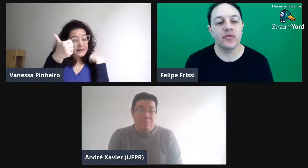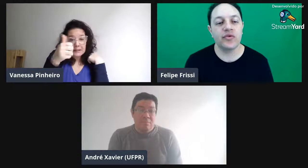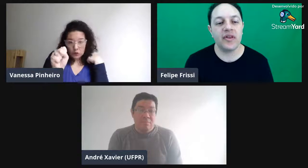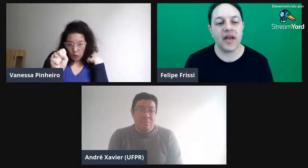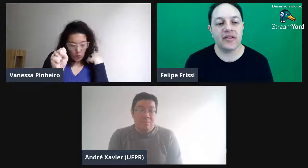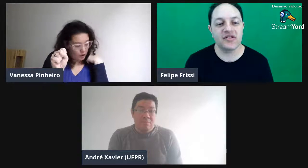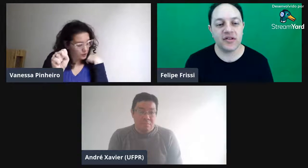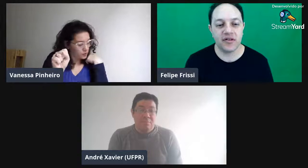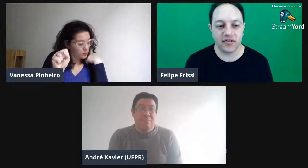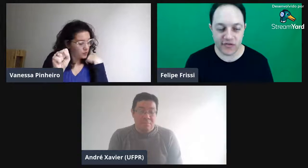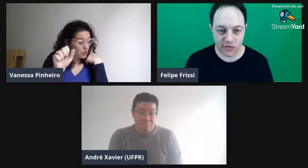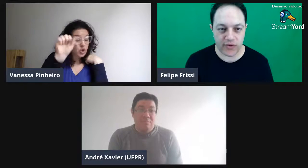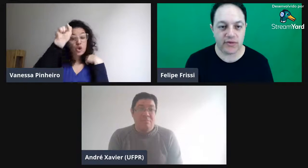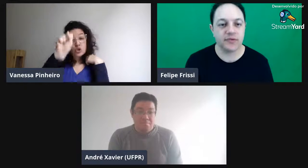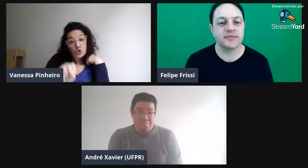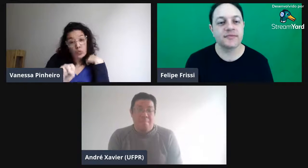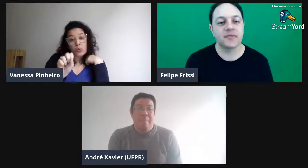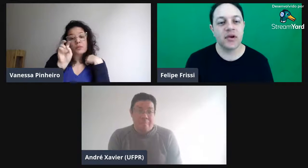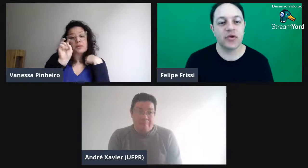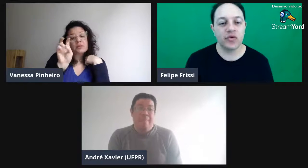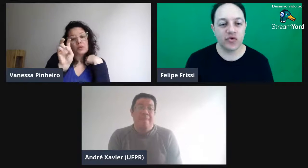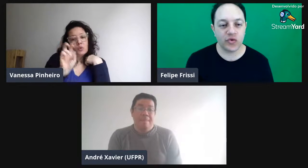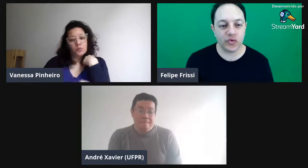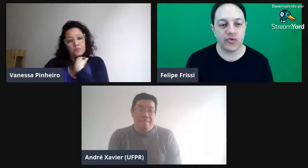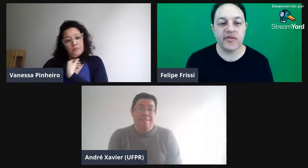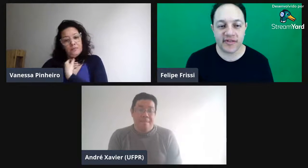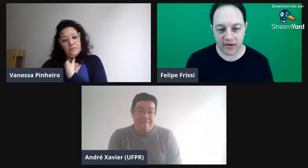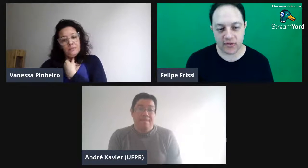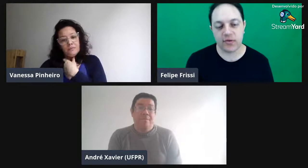sudeste, 18. No sul, 5.